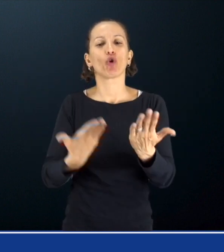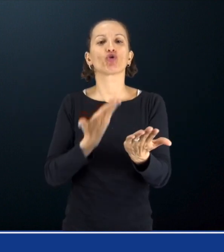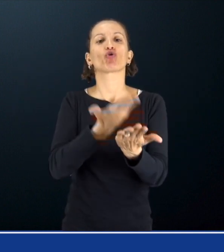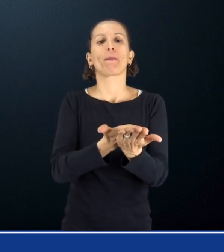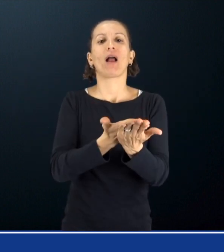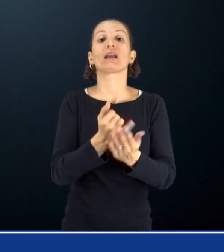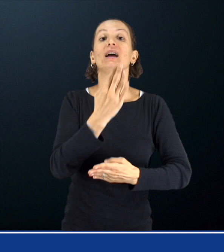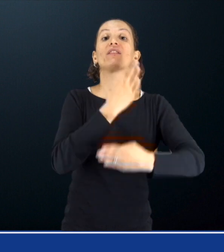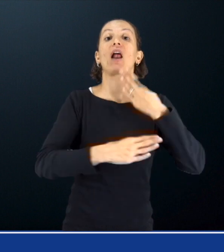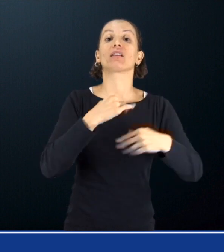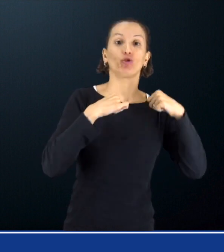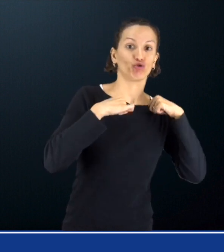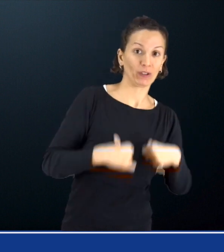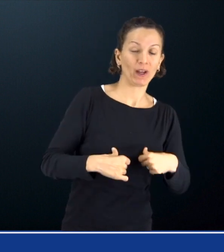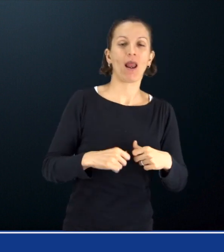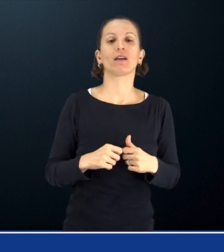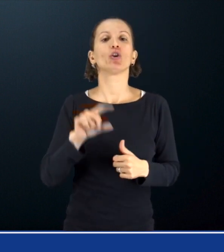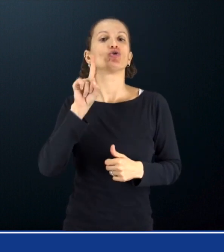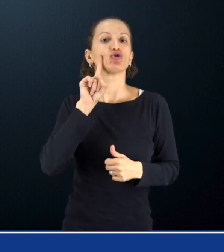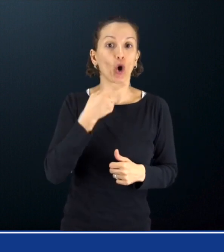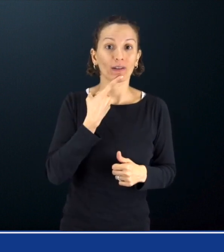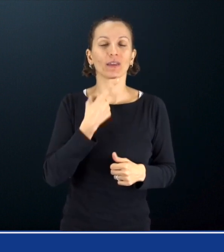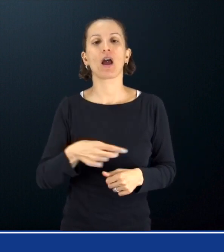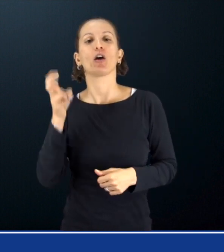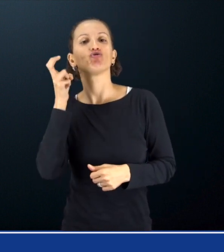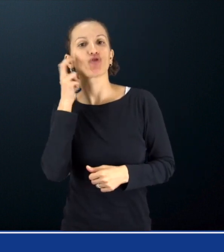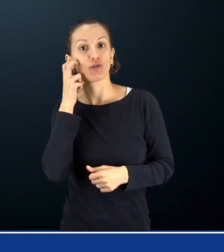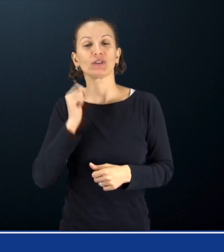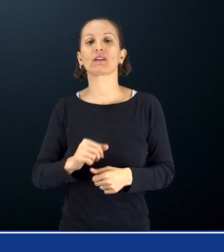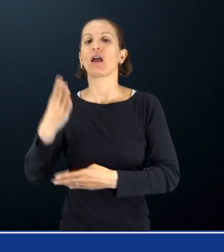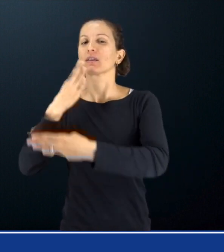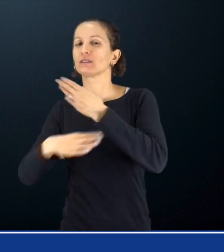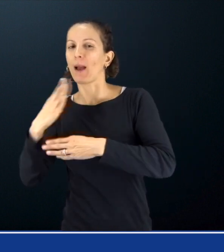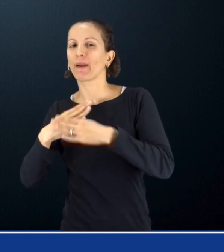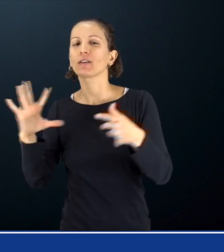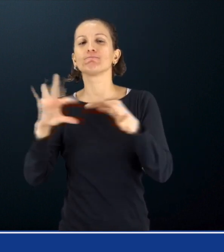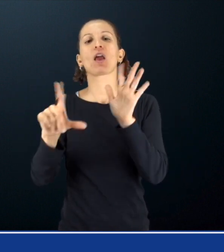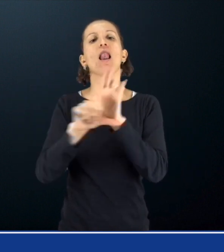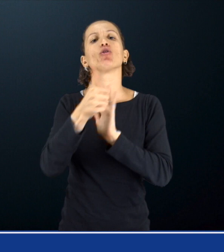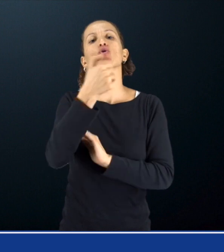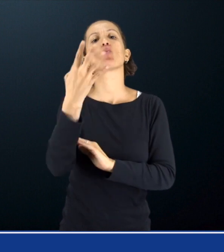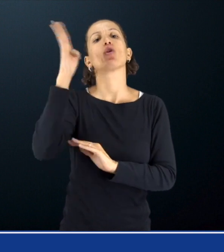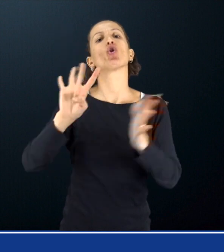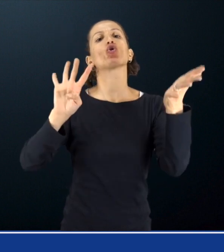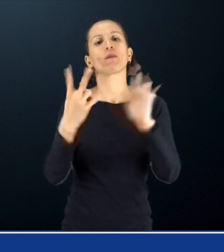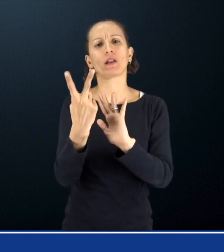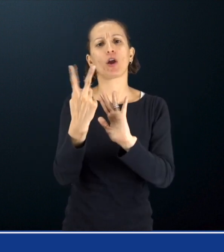sordità, cecità e disabilità, legge 104-92, per i minori